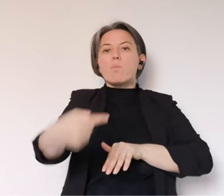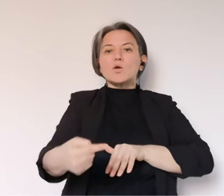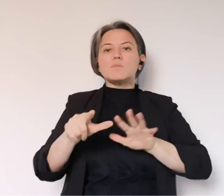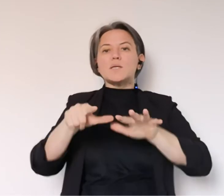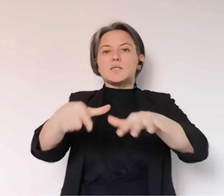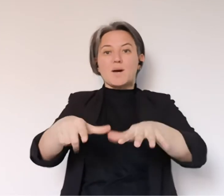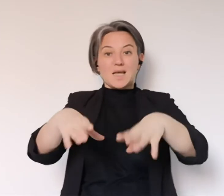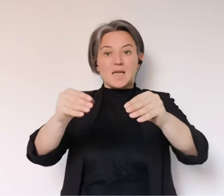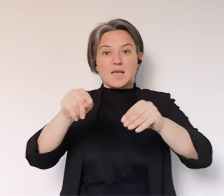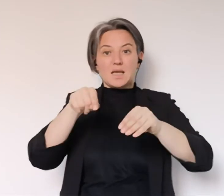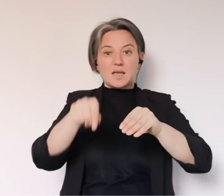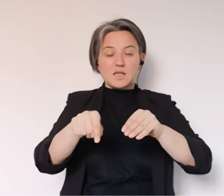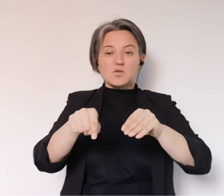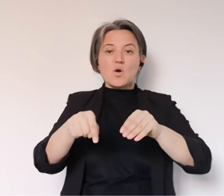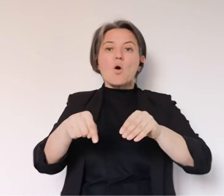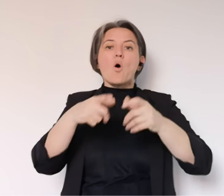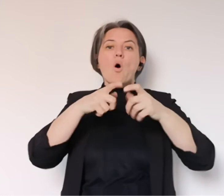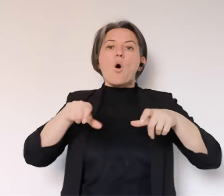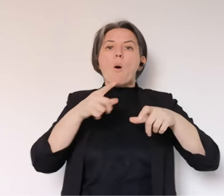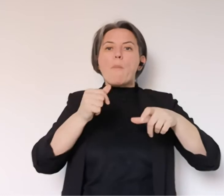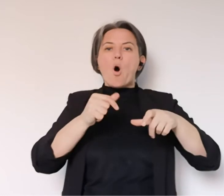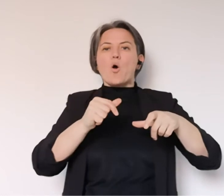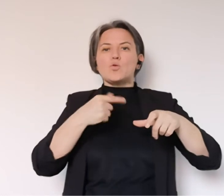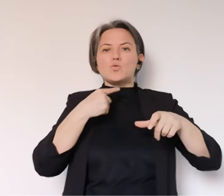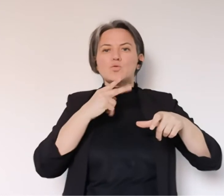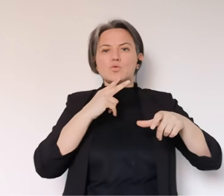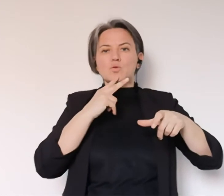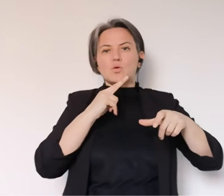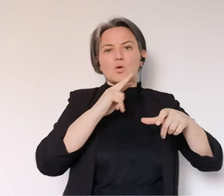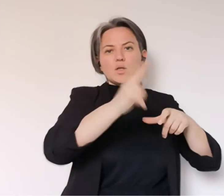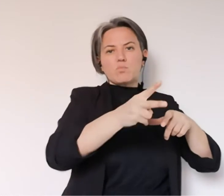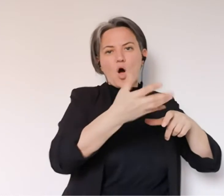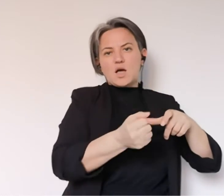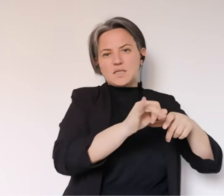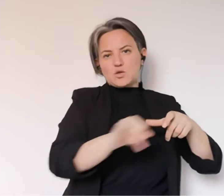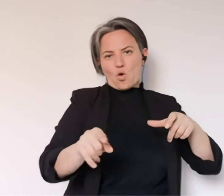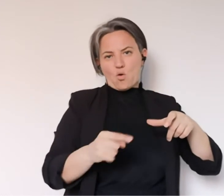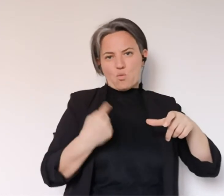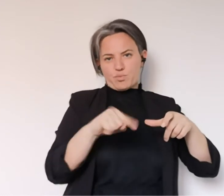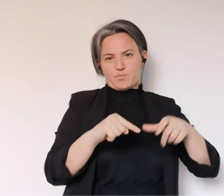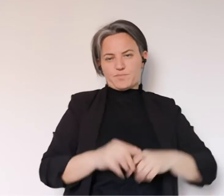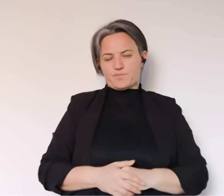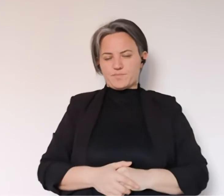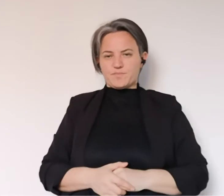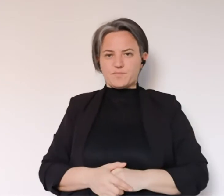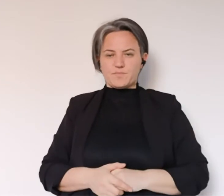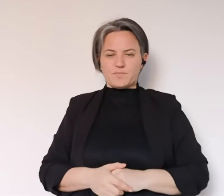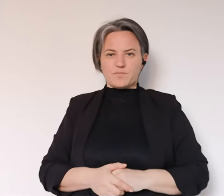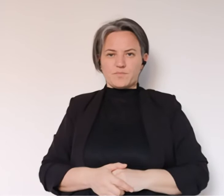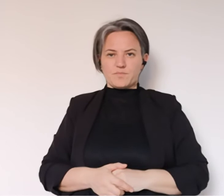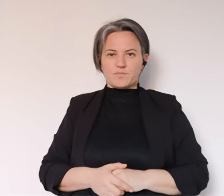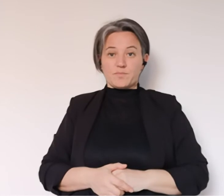troverete la risposta ai bonus di tipo alimentare. Ho, penso, riassunto un po' le